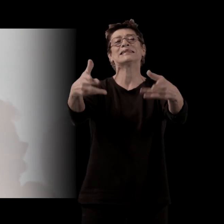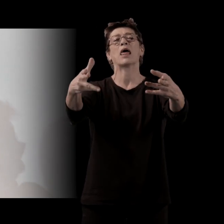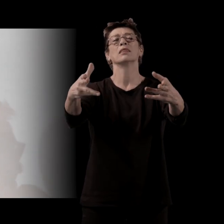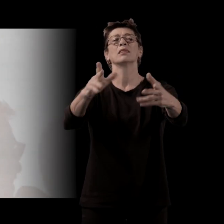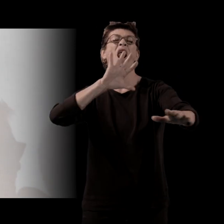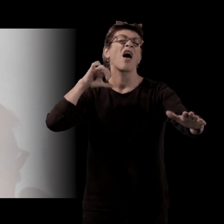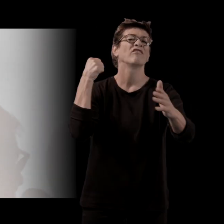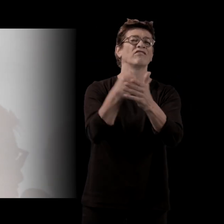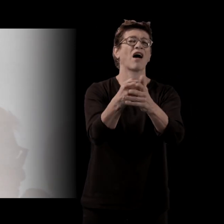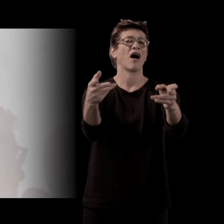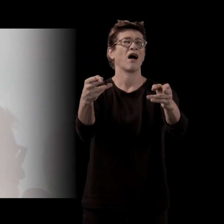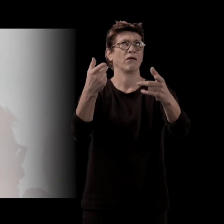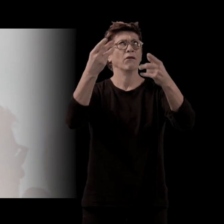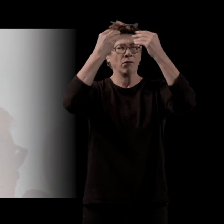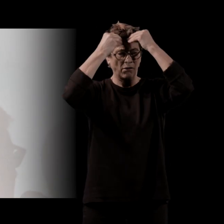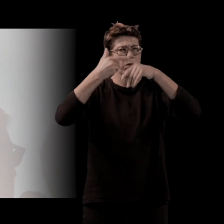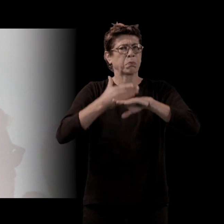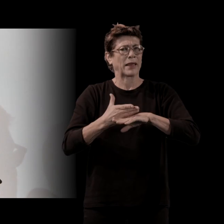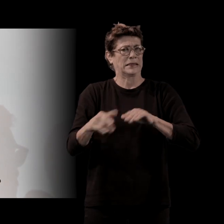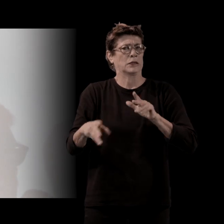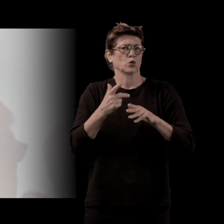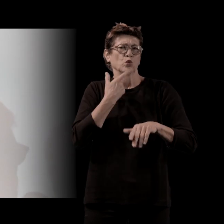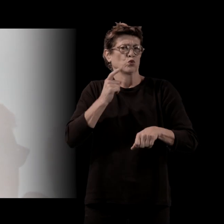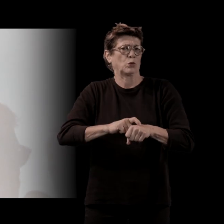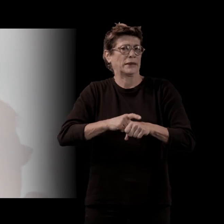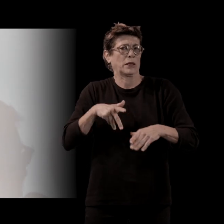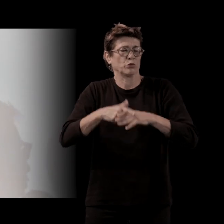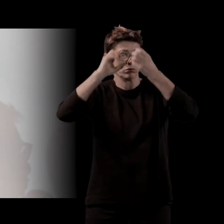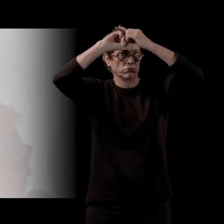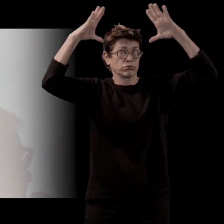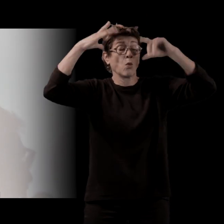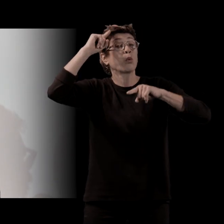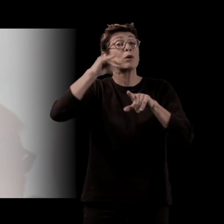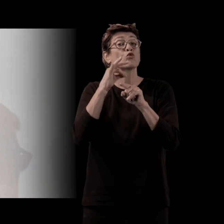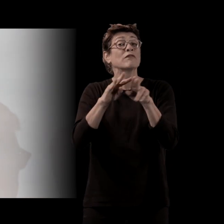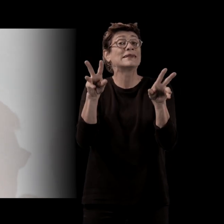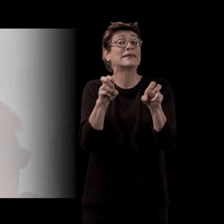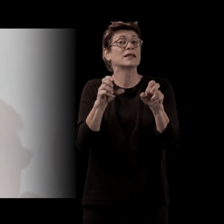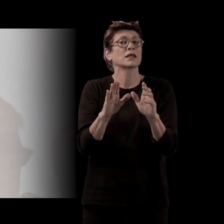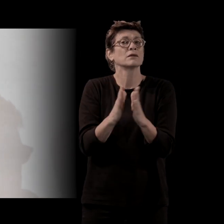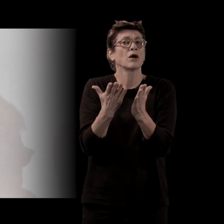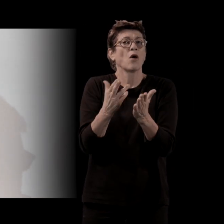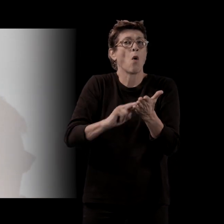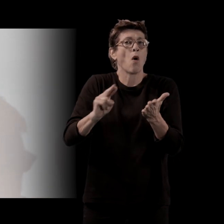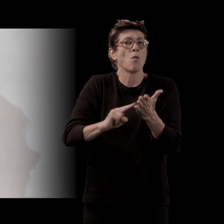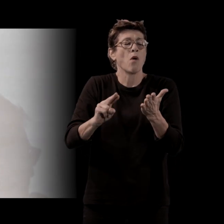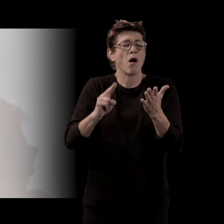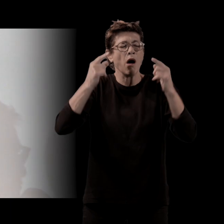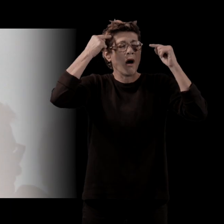cinéma, ça j'avais une idée précise puisque j'avais trouvé le titre du roman et tout. D'un coup, tout ça, ça s'est un peu déplié grâce au titre.